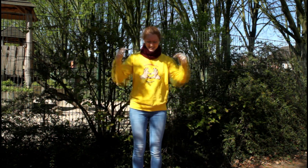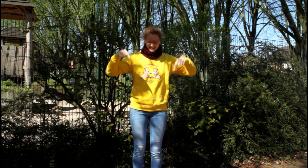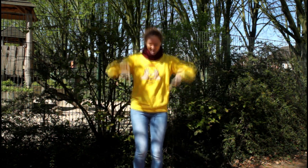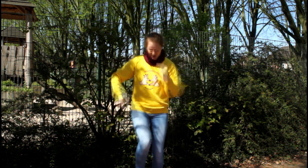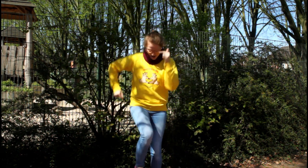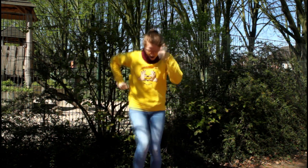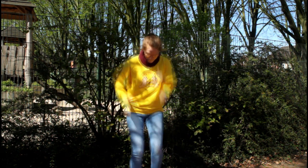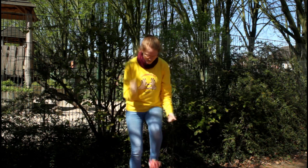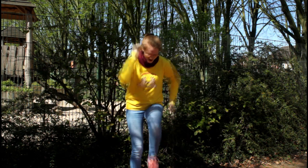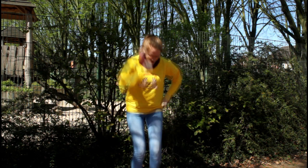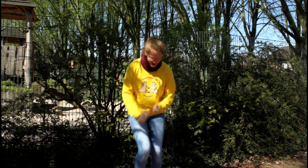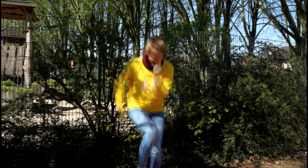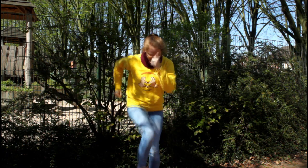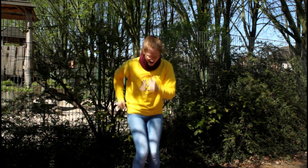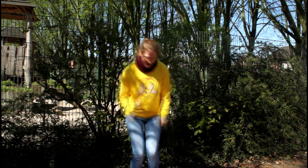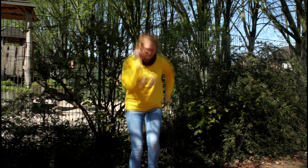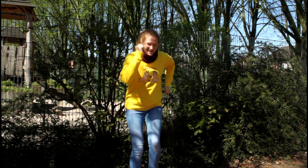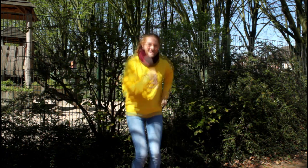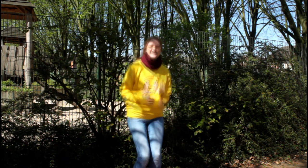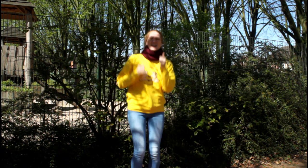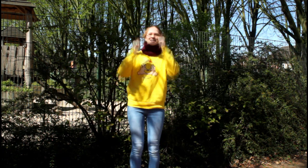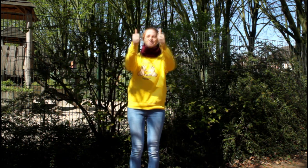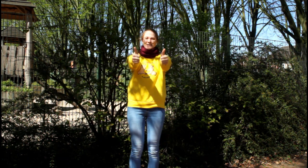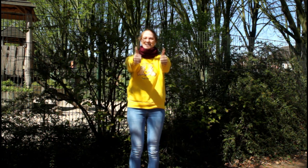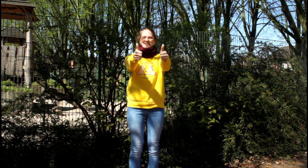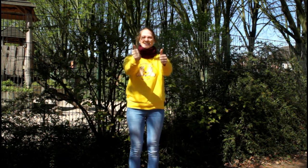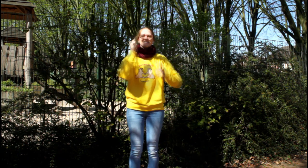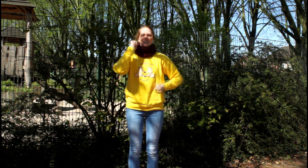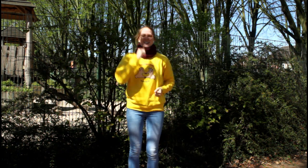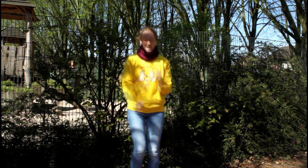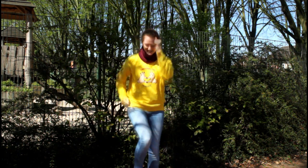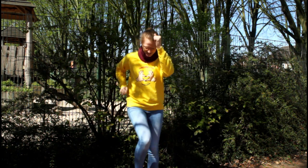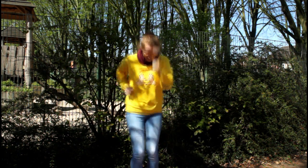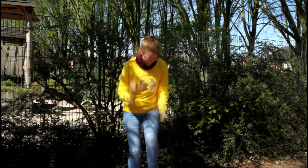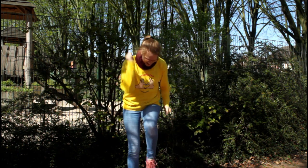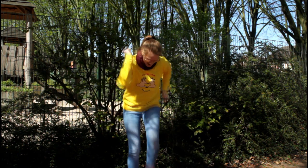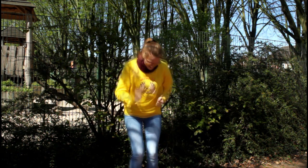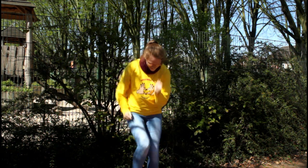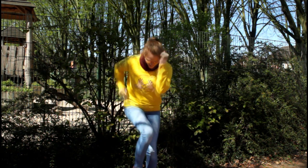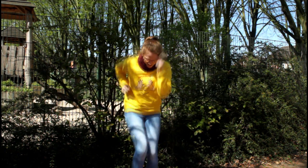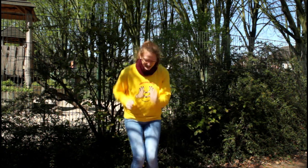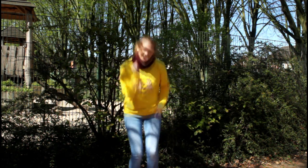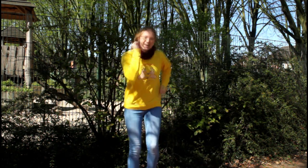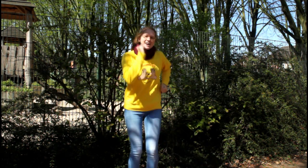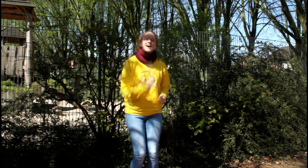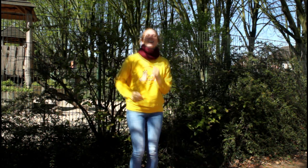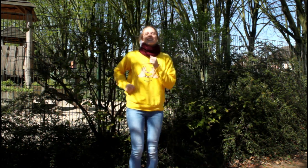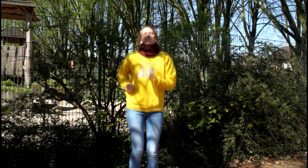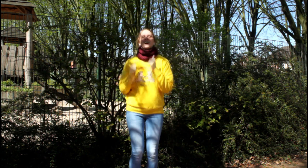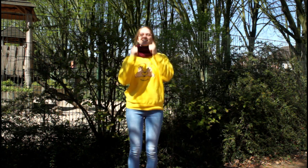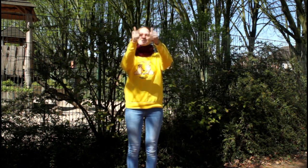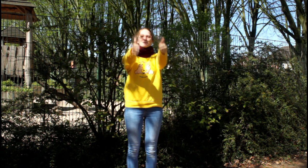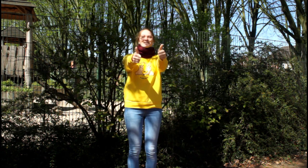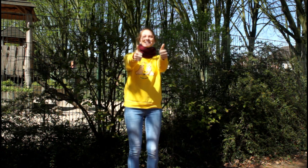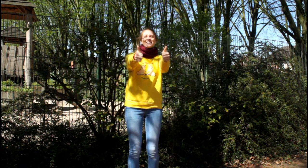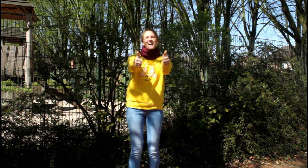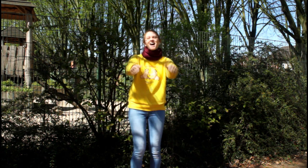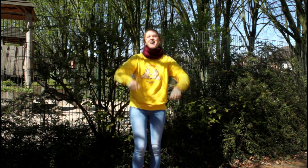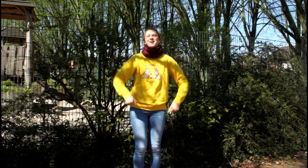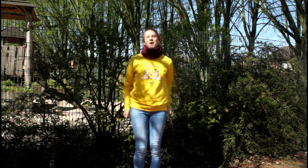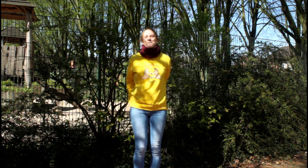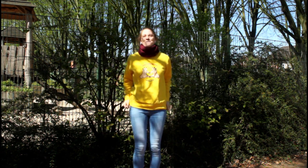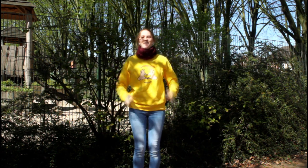komm,